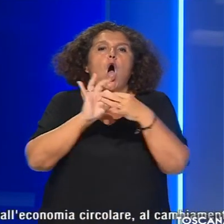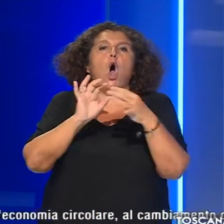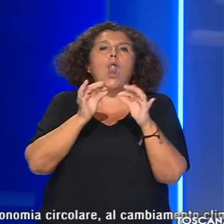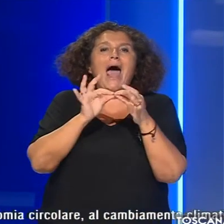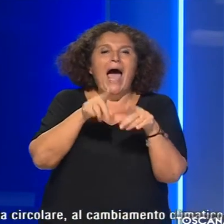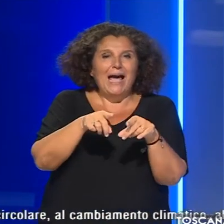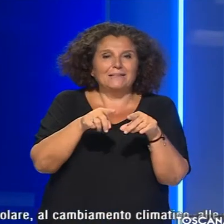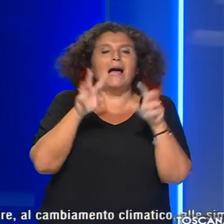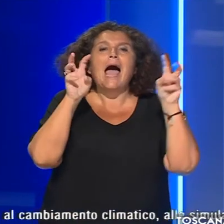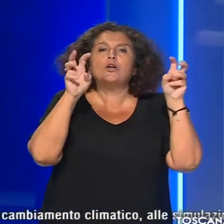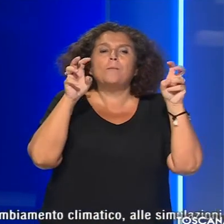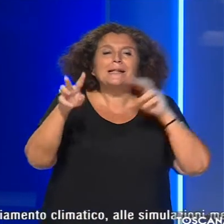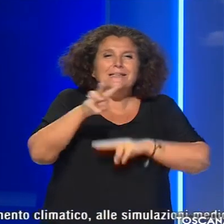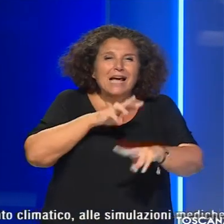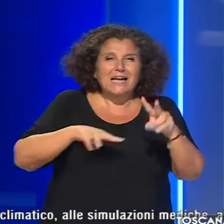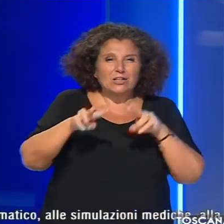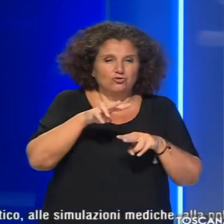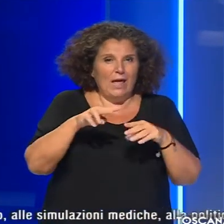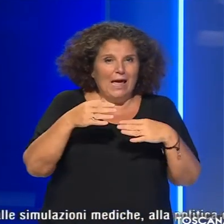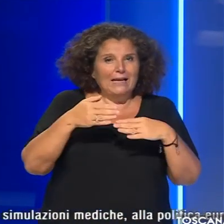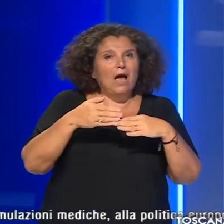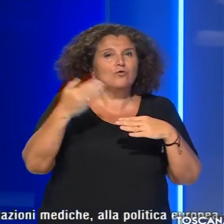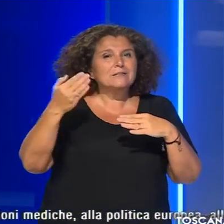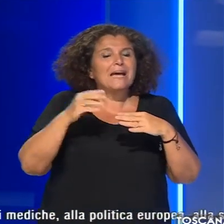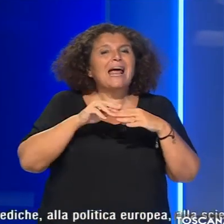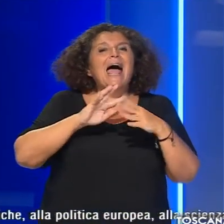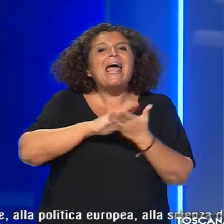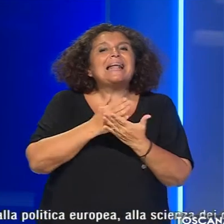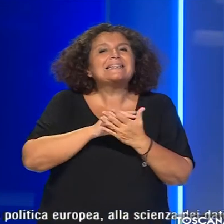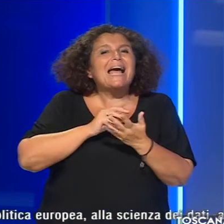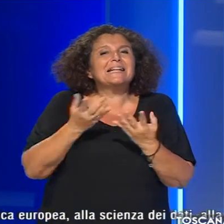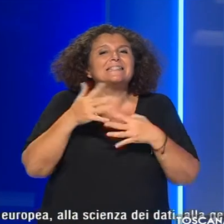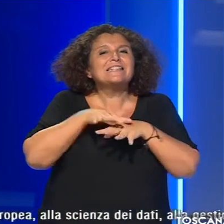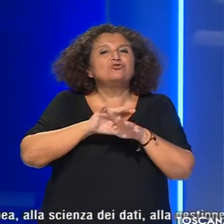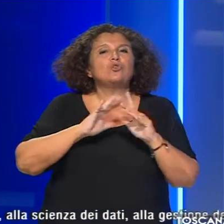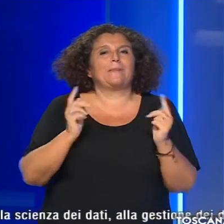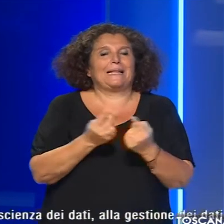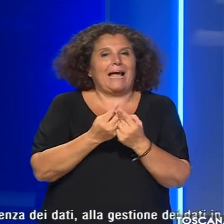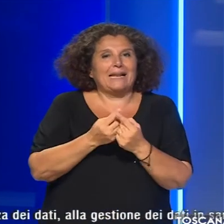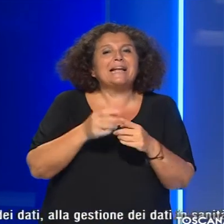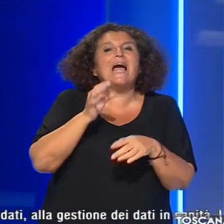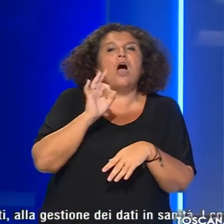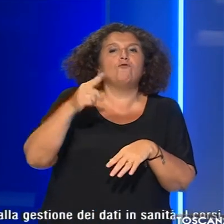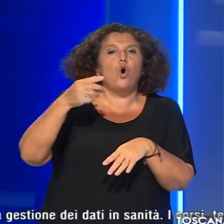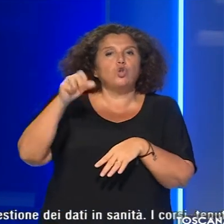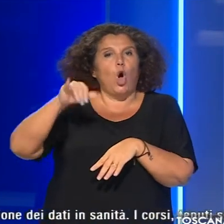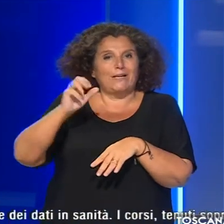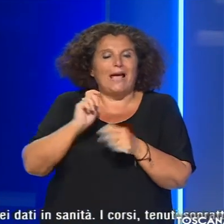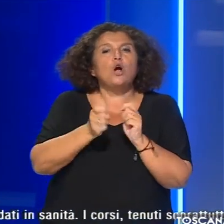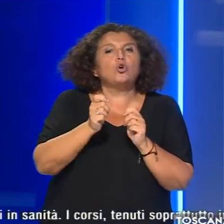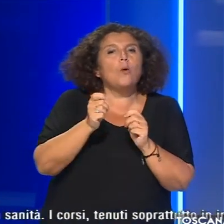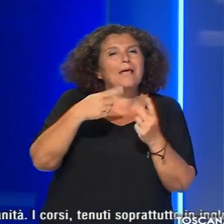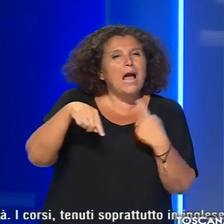su temi di ricerca di frontiera interdisciplinare dalla fotonica all'economia